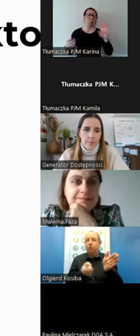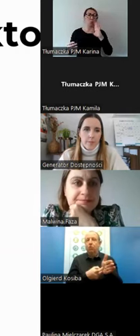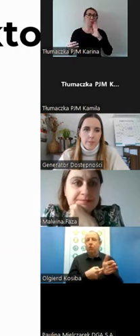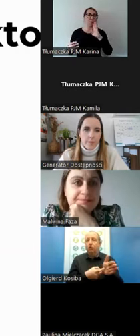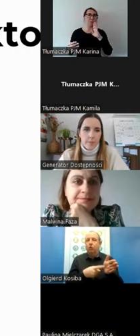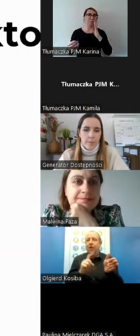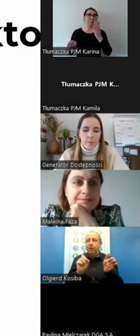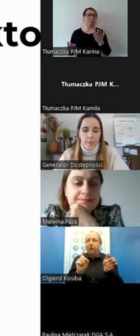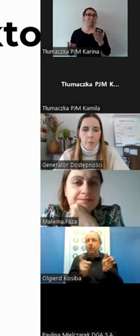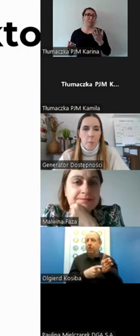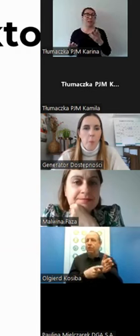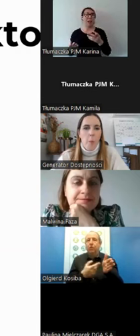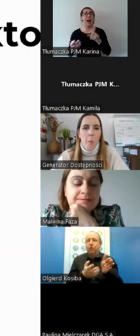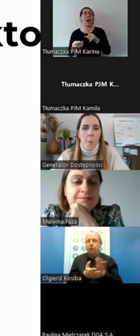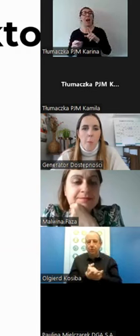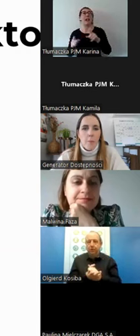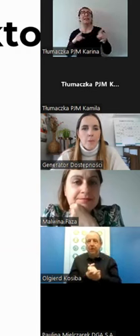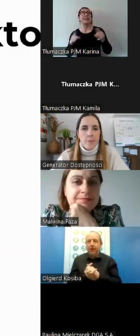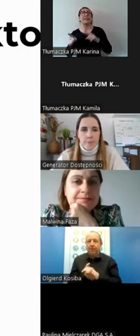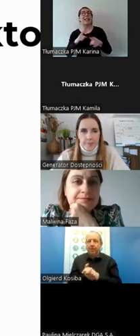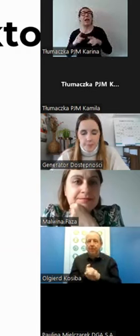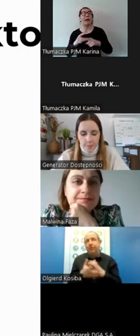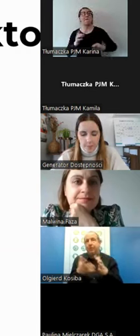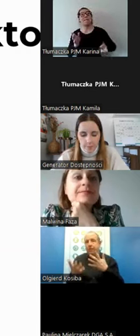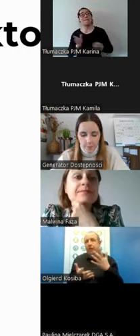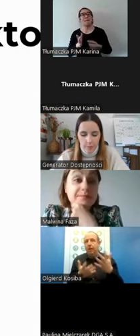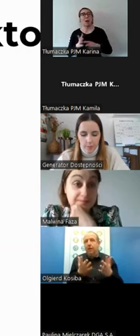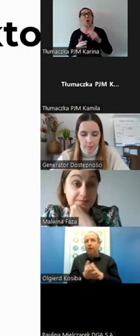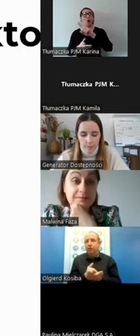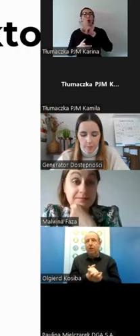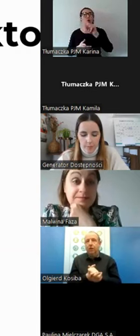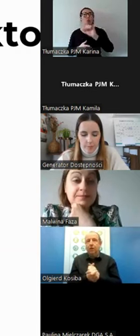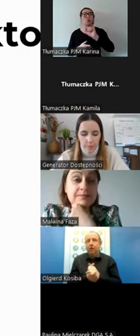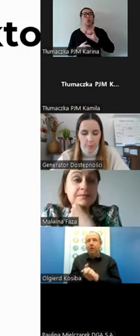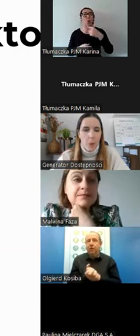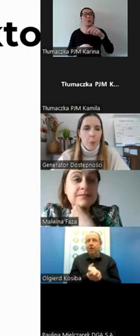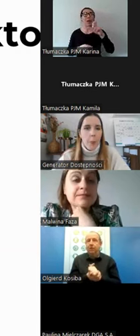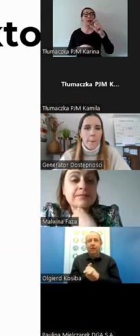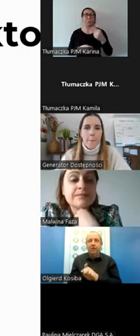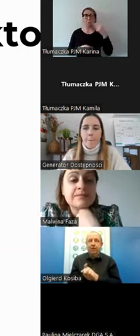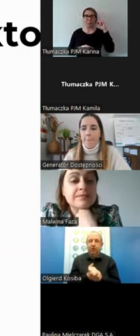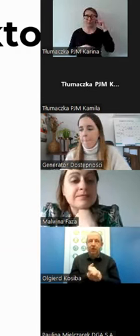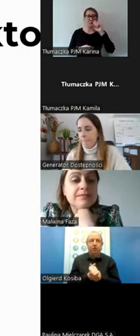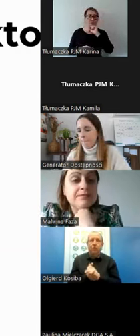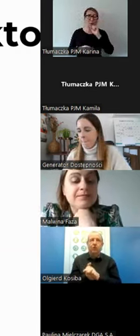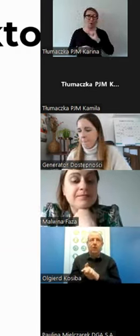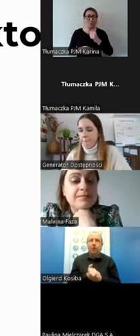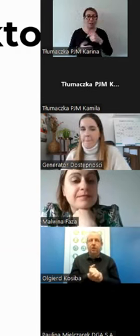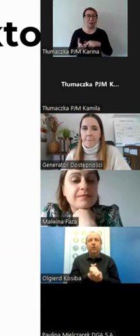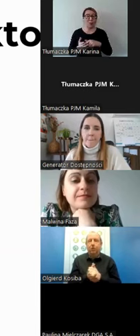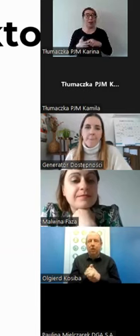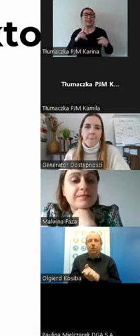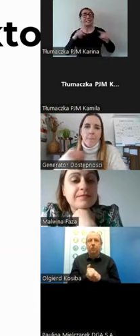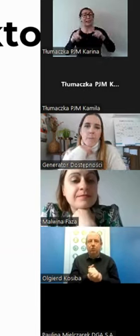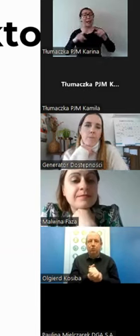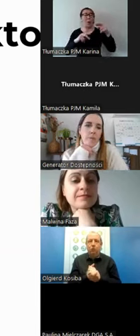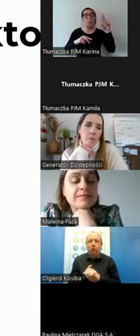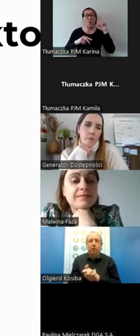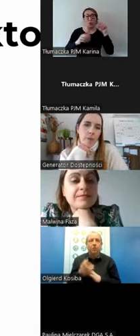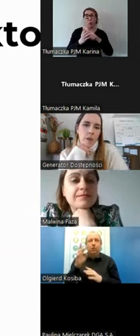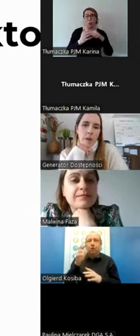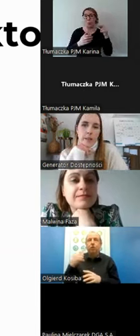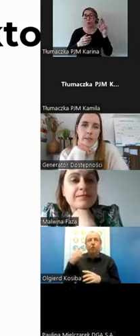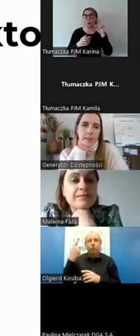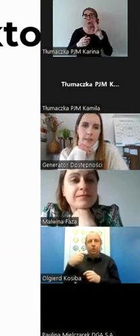Znaku żądać w ogóle nie rozpoznali. Więc tutaj ta kwestia znaczeniowa, ona często leży u